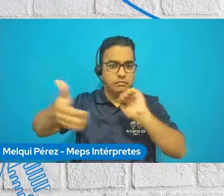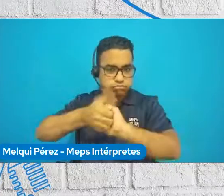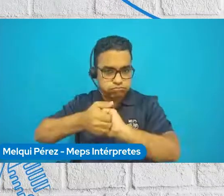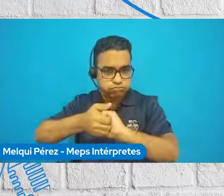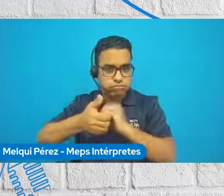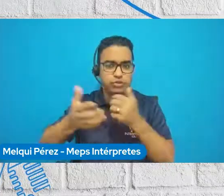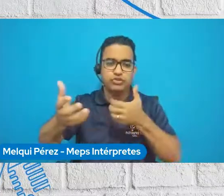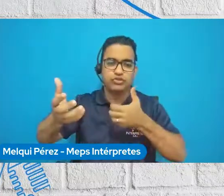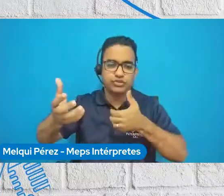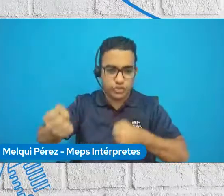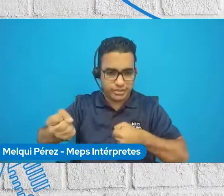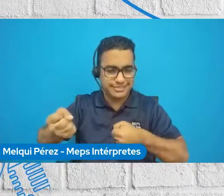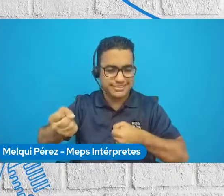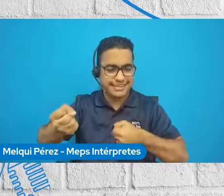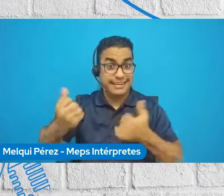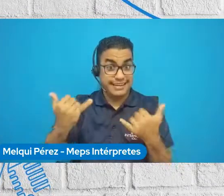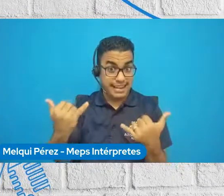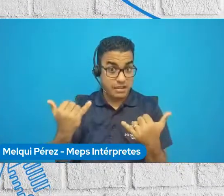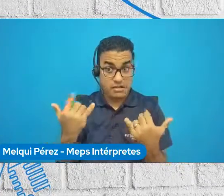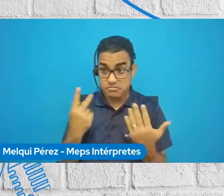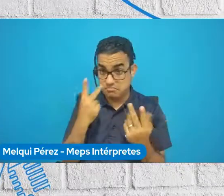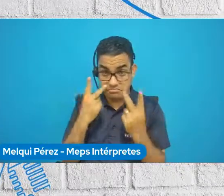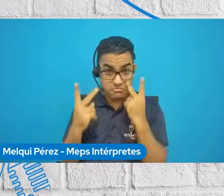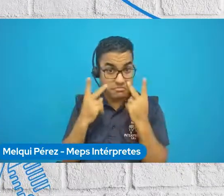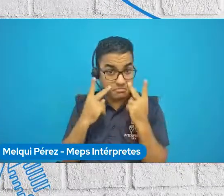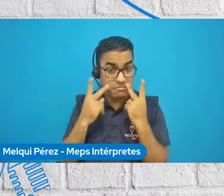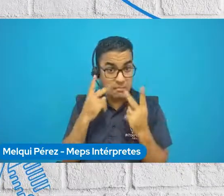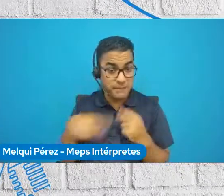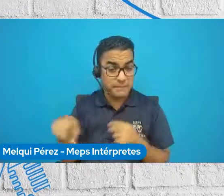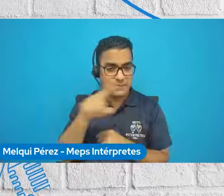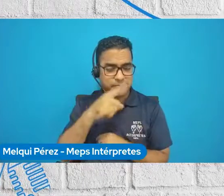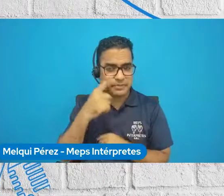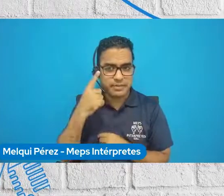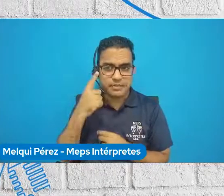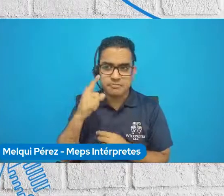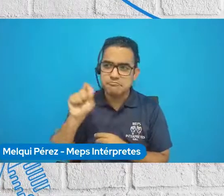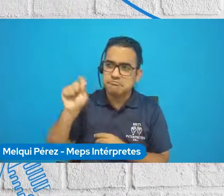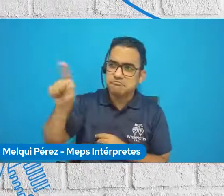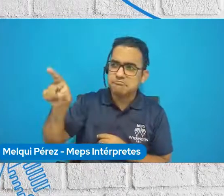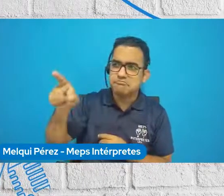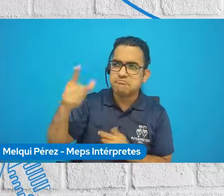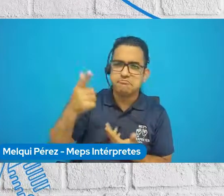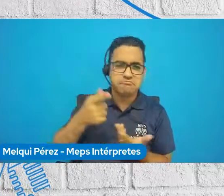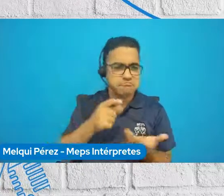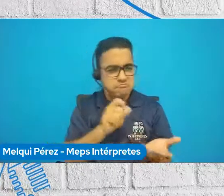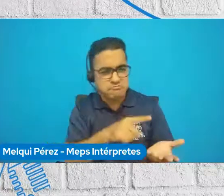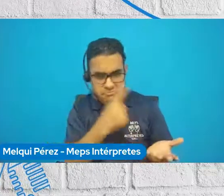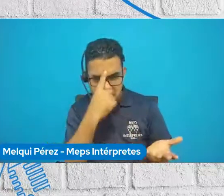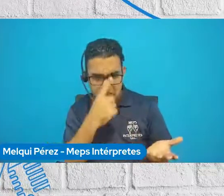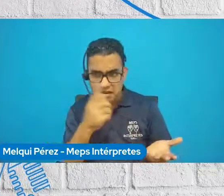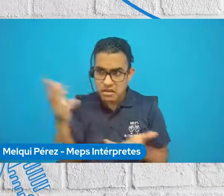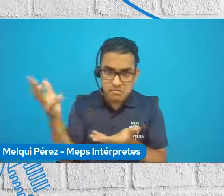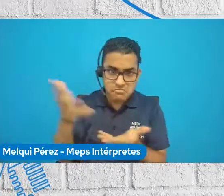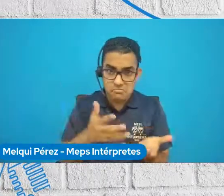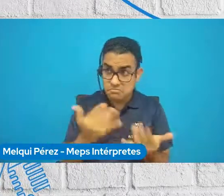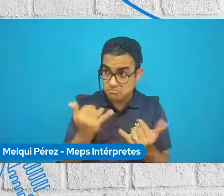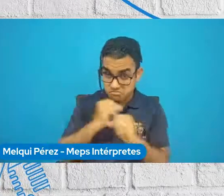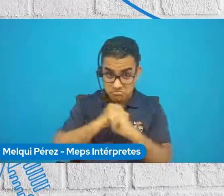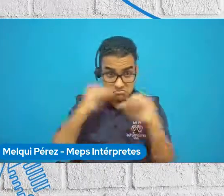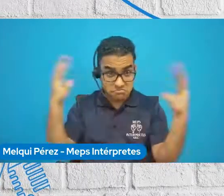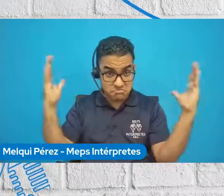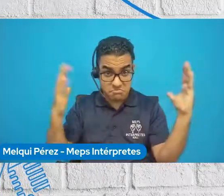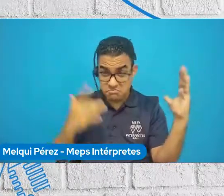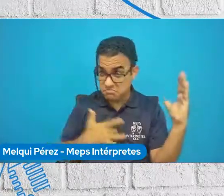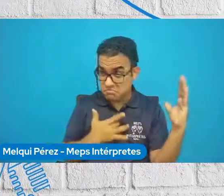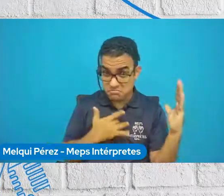creó, y ahora, inclusive se preguntó, ¿no?, a los beneficiarios y a los voluntarios si es que la visión que tenían acerca del